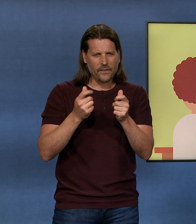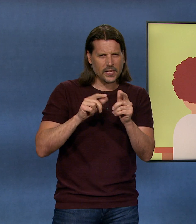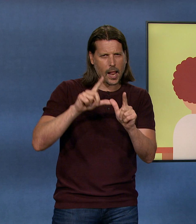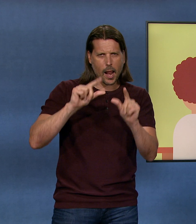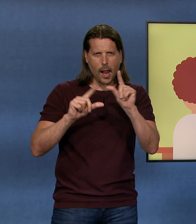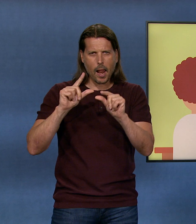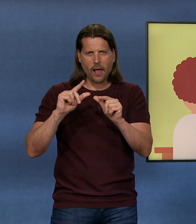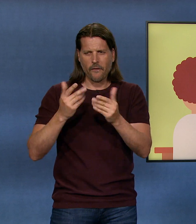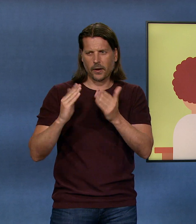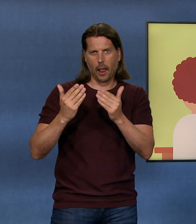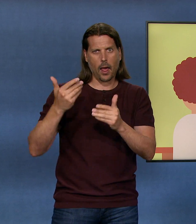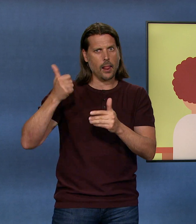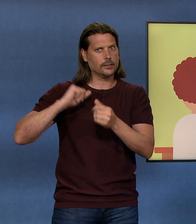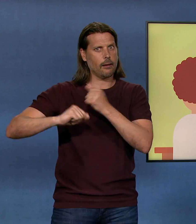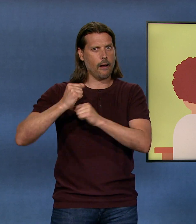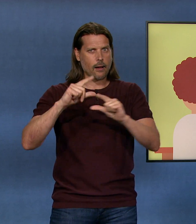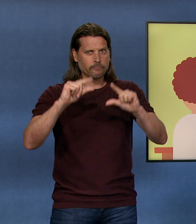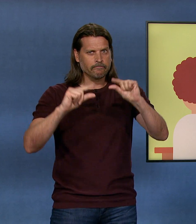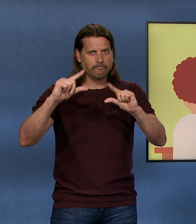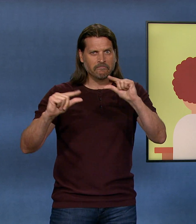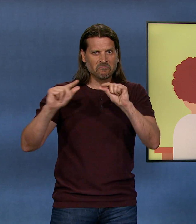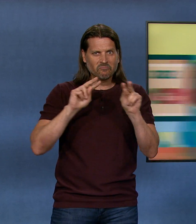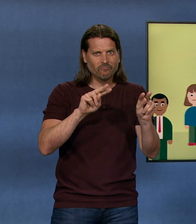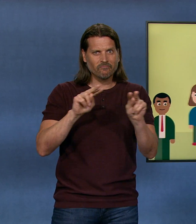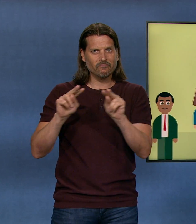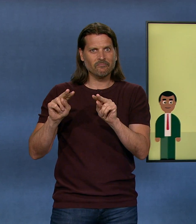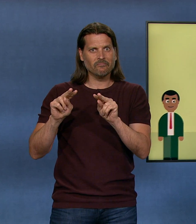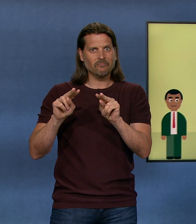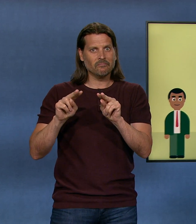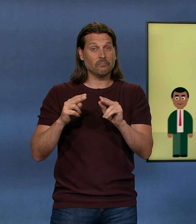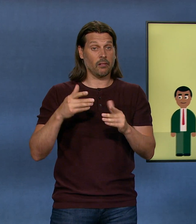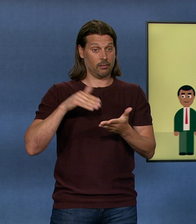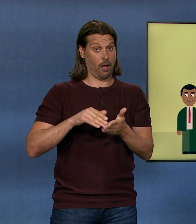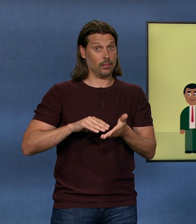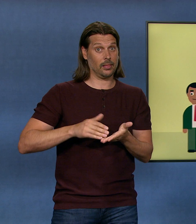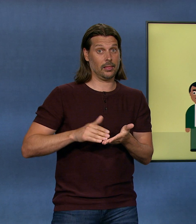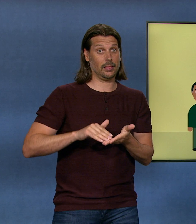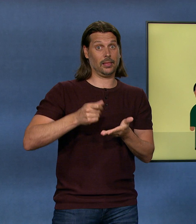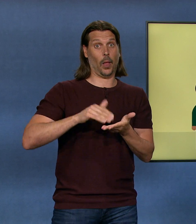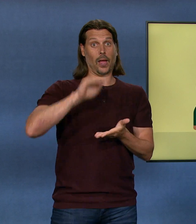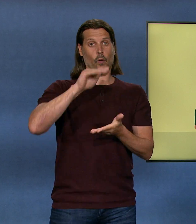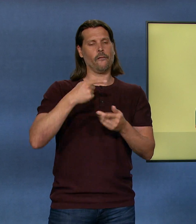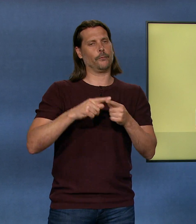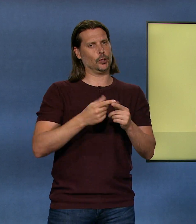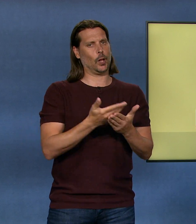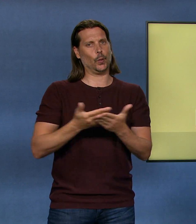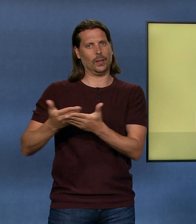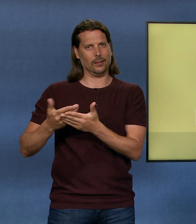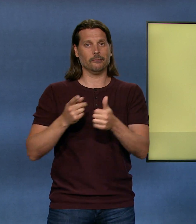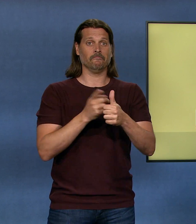alles im Vergleich zum letzten Jahr geworden ist. Wieso etwas teurer wird, dafür gibt es verschiedene Gründe.